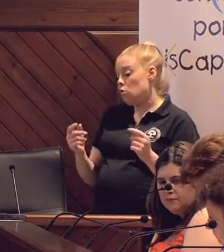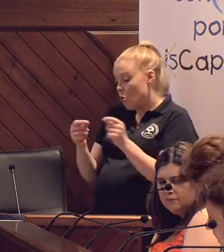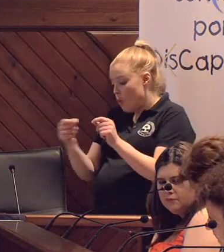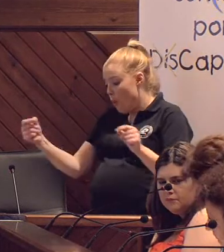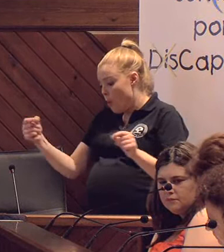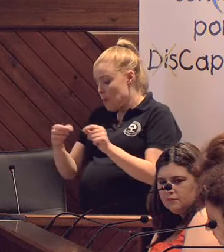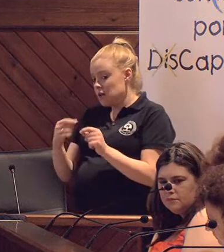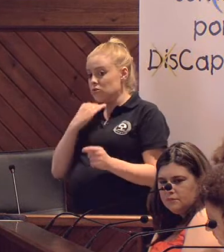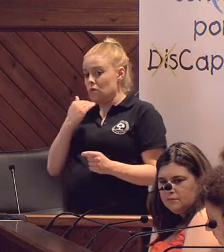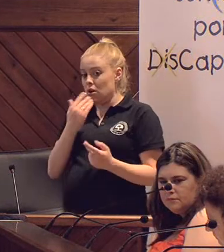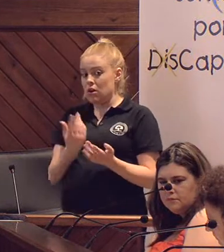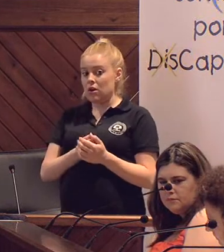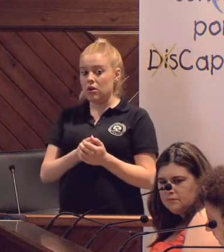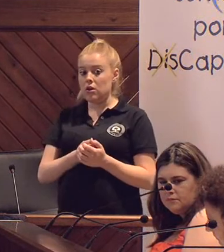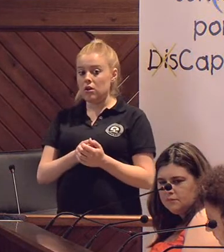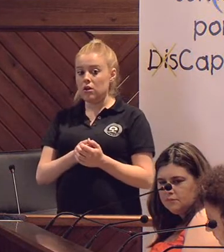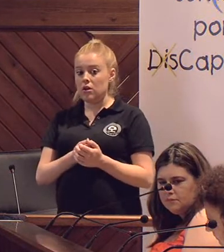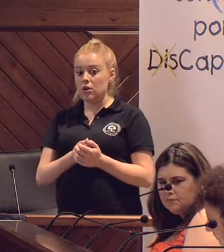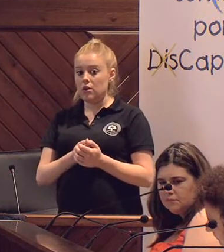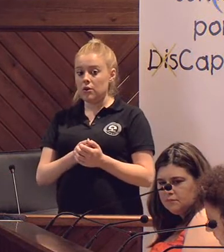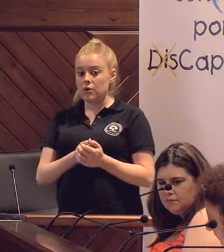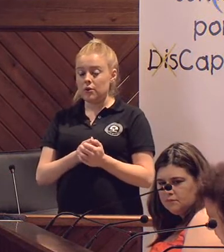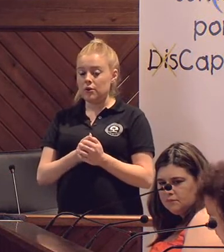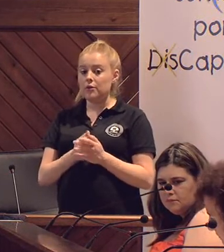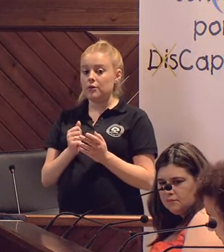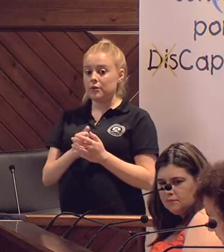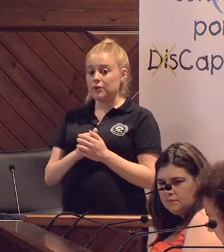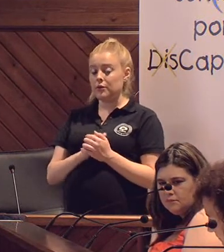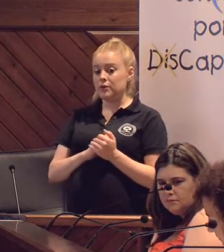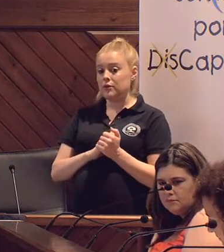Sí, sí, sí, sí. Es una cosa que vemos todos los días.